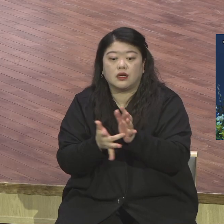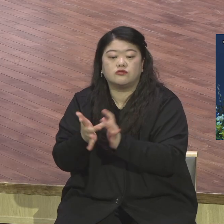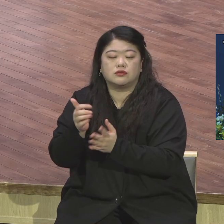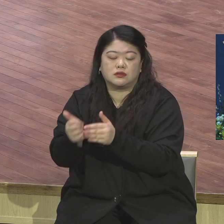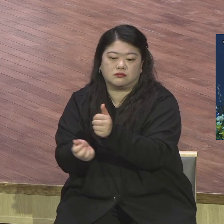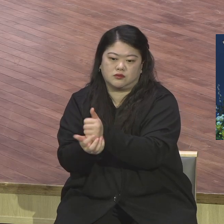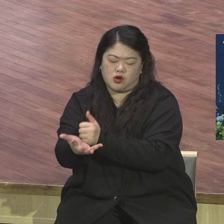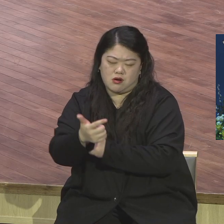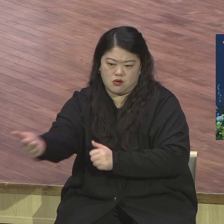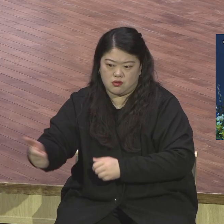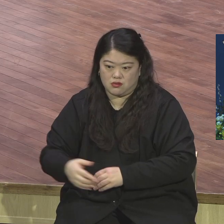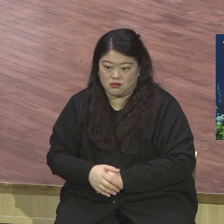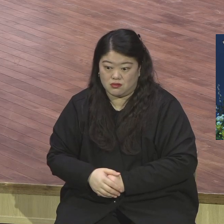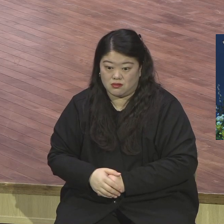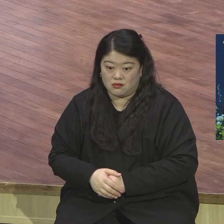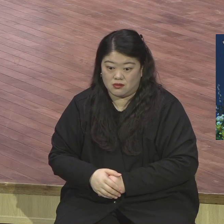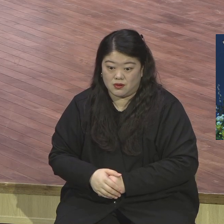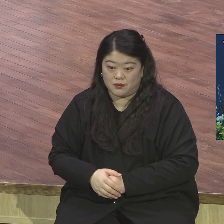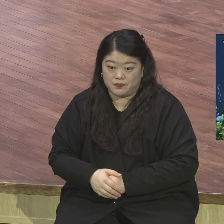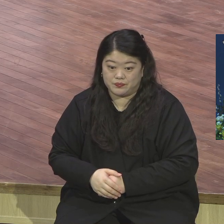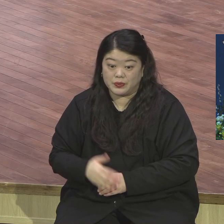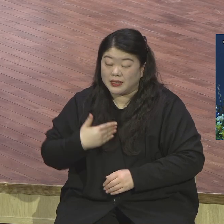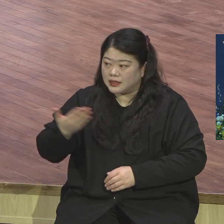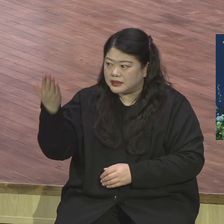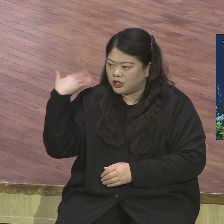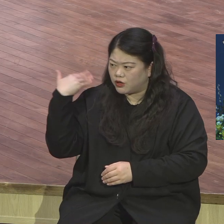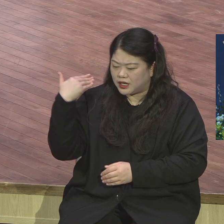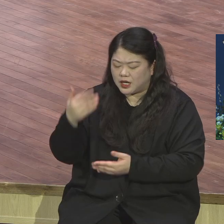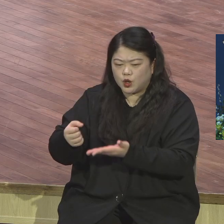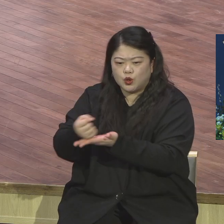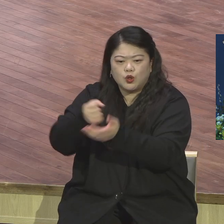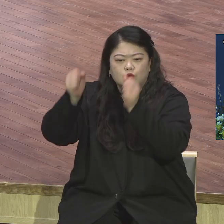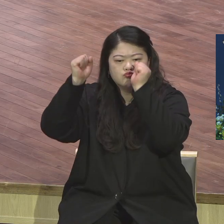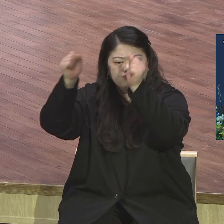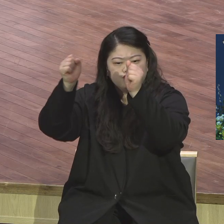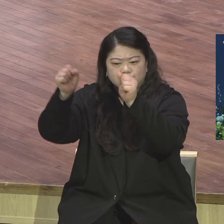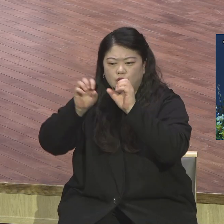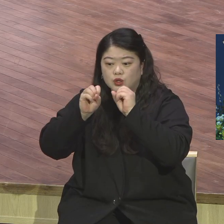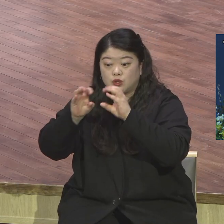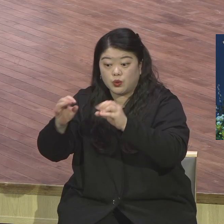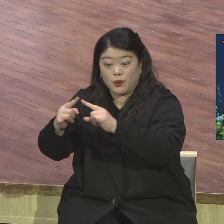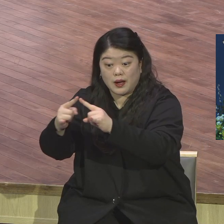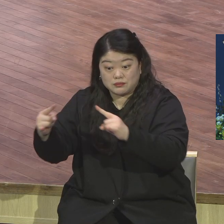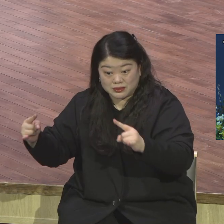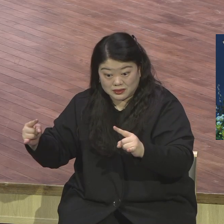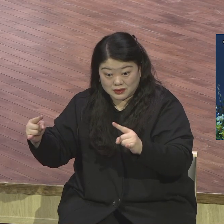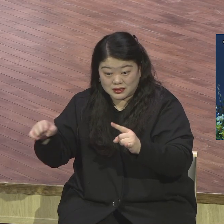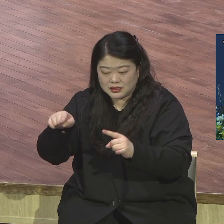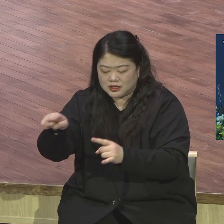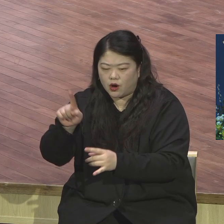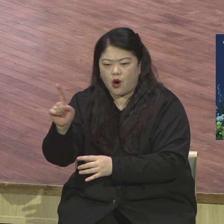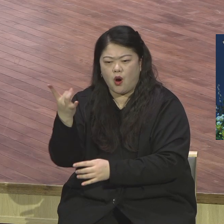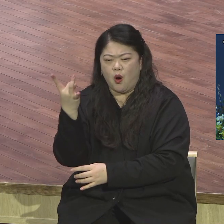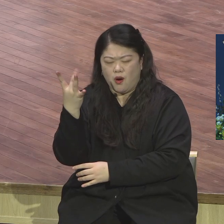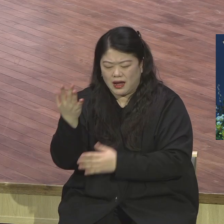지난주에 철거하고 오늘 이 자리에 왔다라는 말을 듣고 있어요. 기적입니다. 이거는 하늘과 땅이,